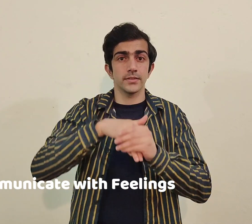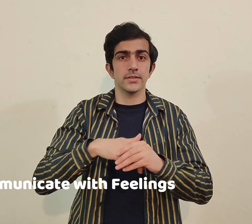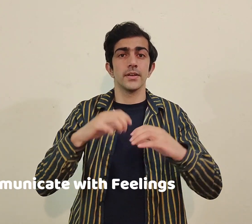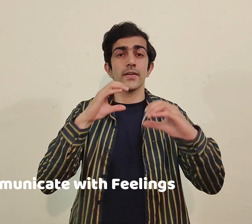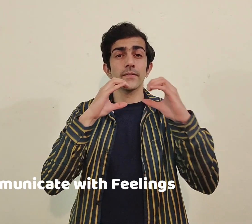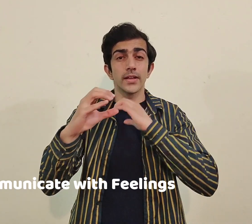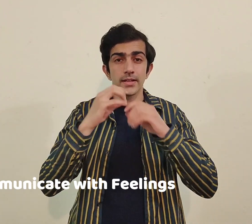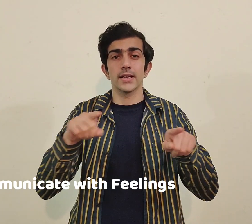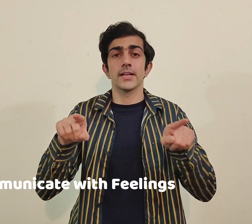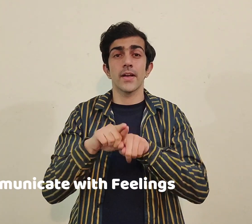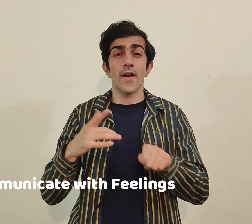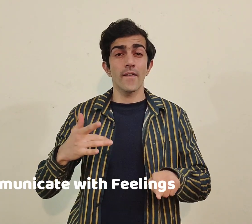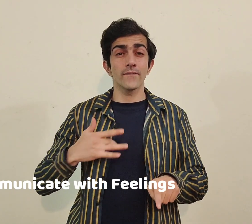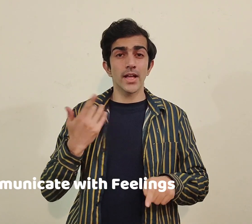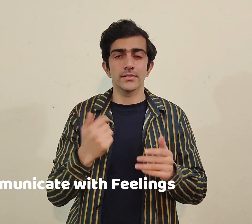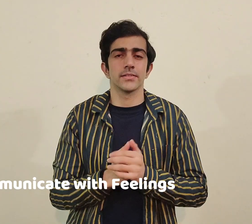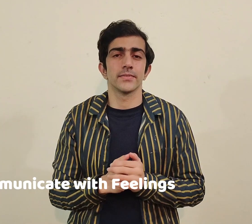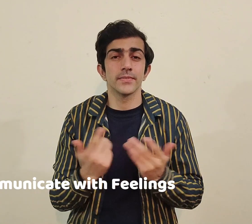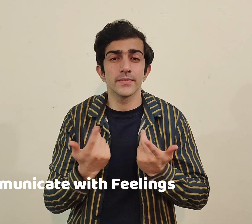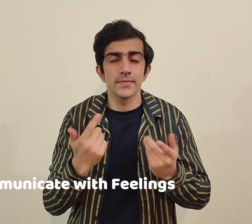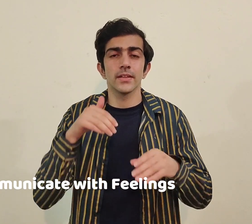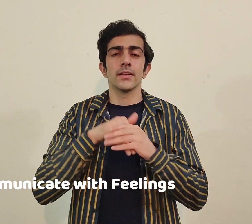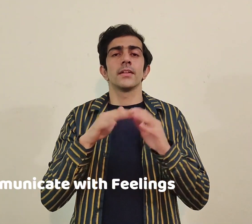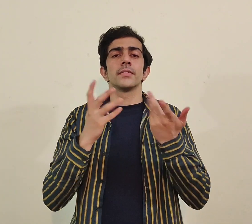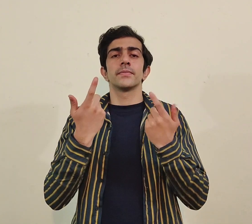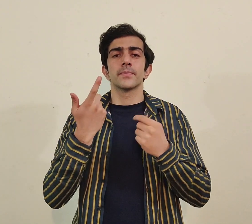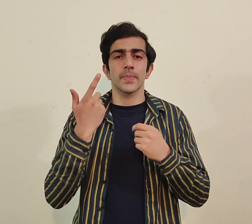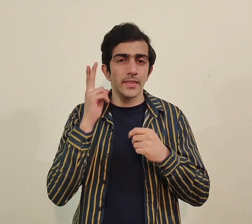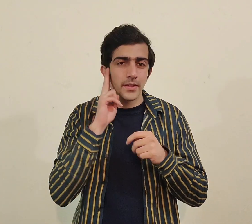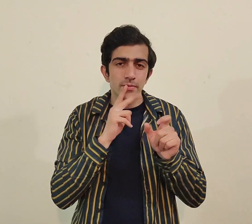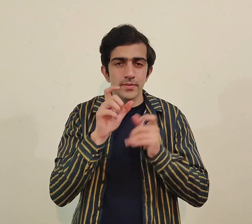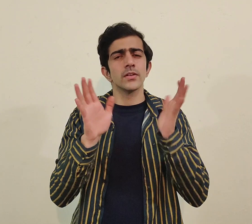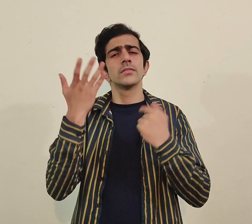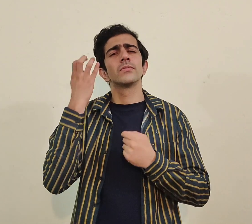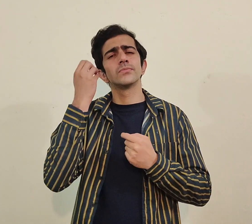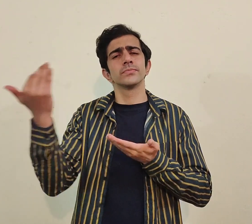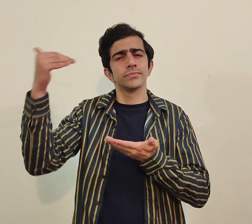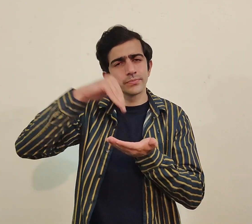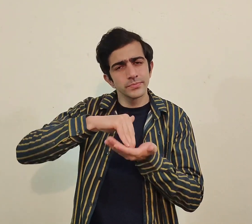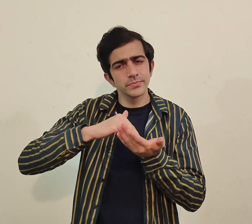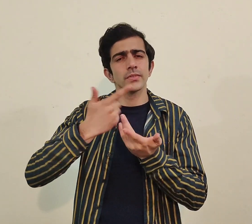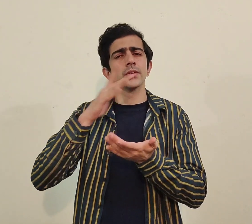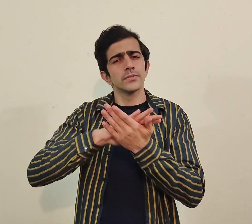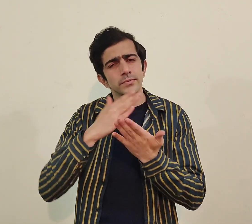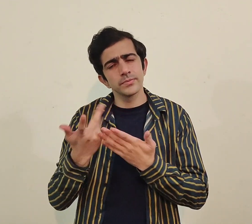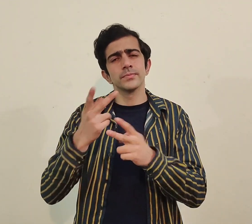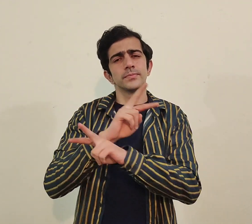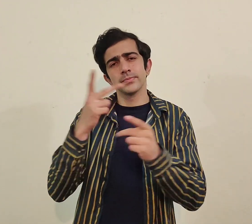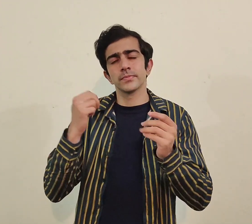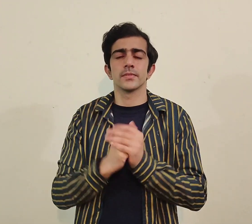نائن communicate with feelings like جیسے example ہی جا سکتی ہے کہ کوئی بھی اگر hearing person آتا ہے